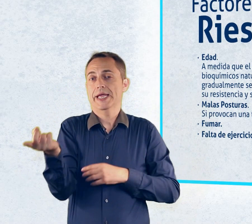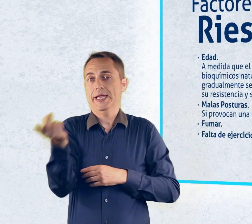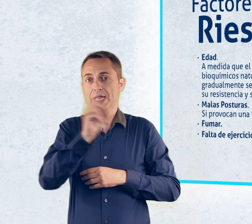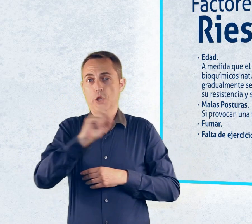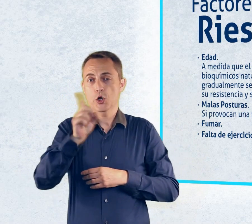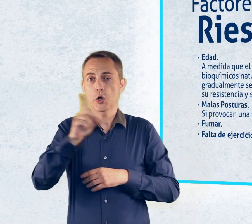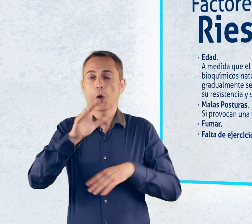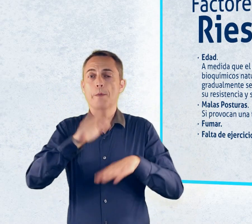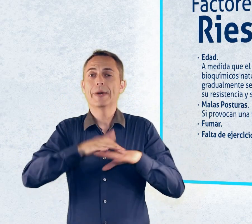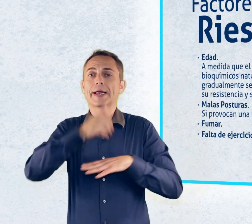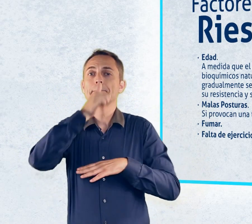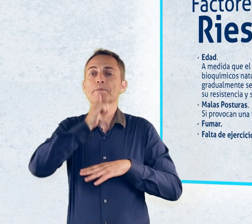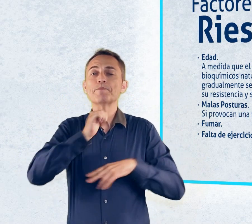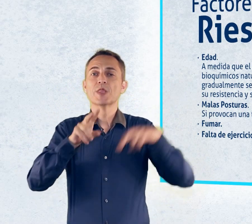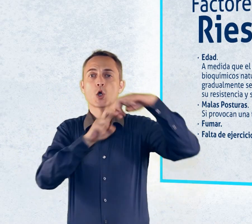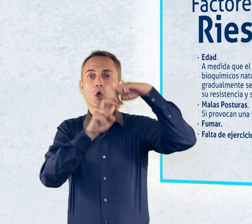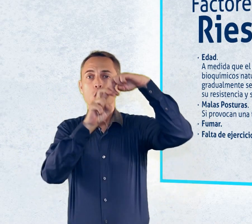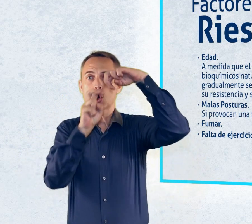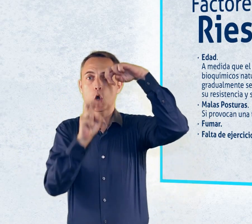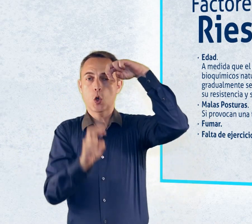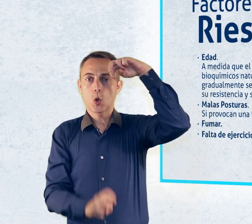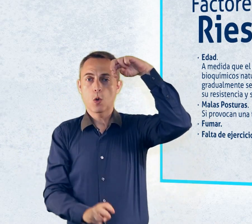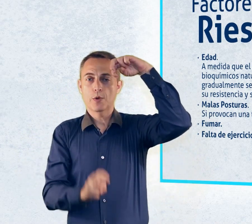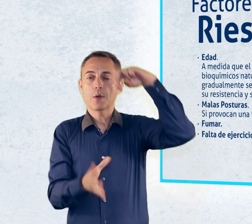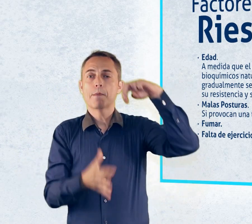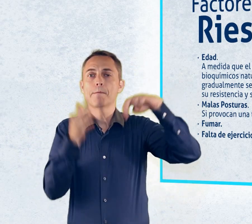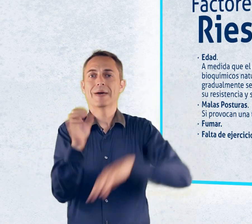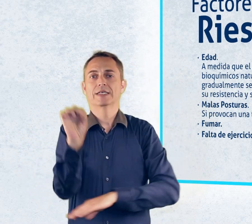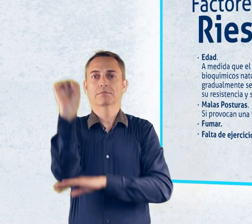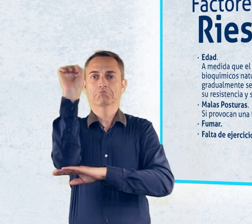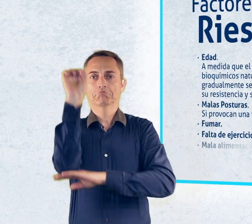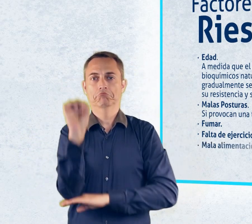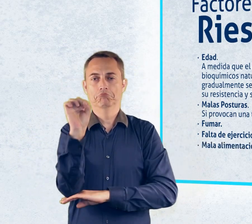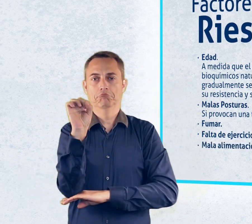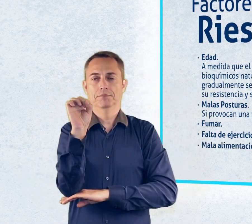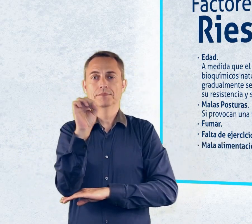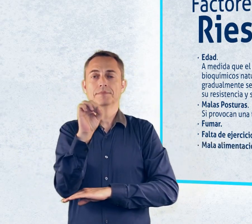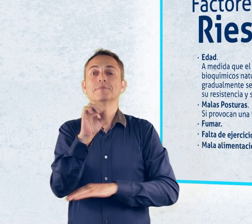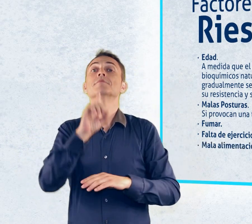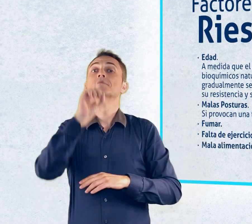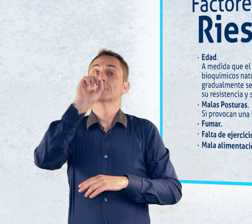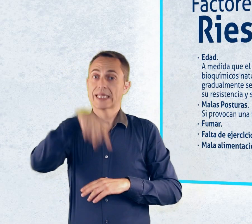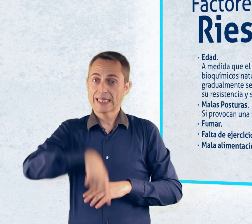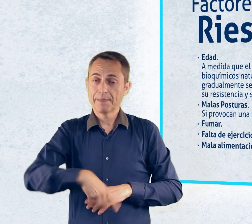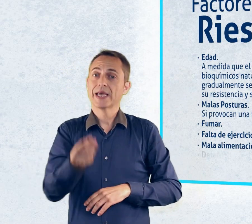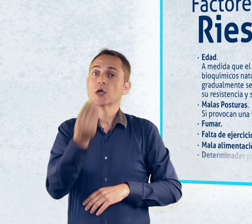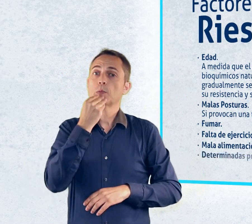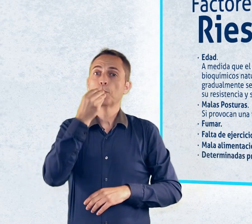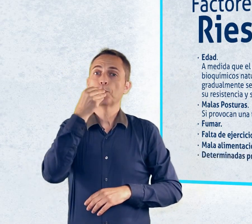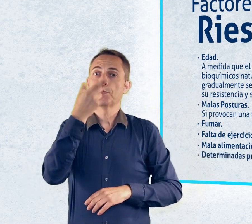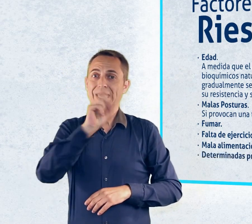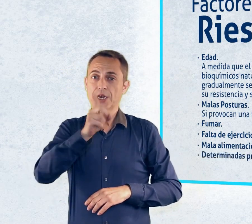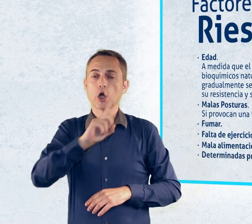mejor la columna y mantenerla en una posición erguida. La mala alimentación y determinadas profesiones.